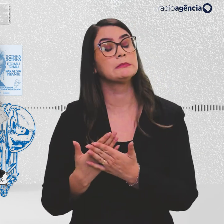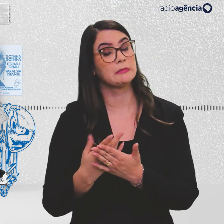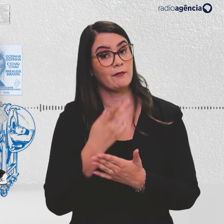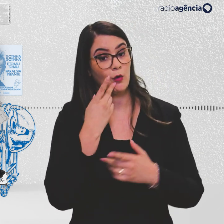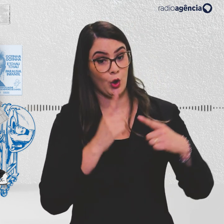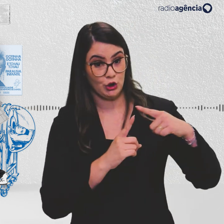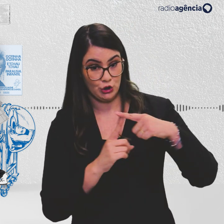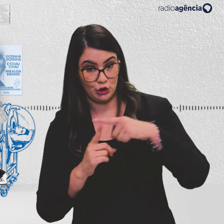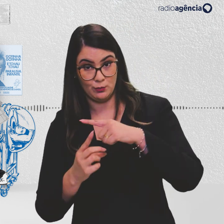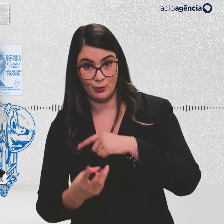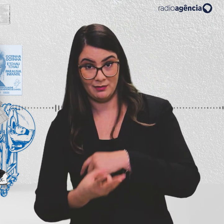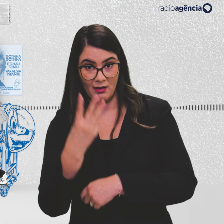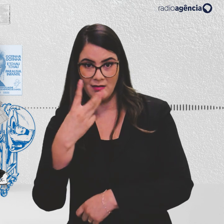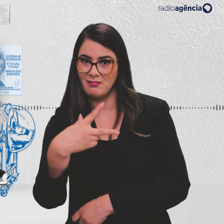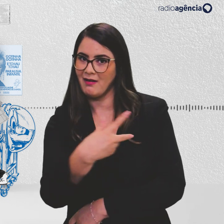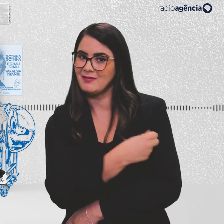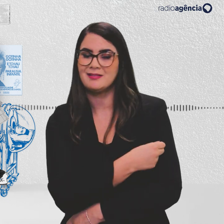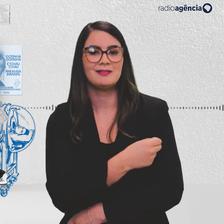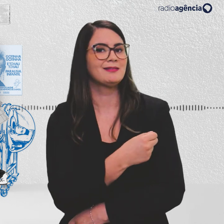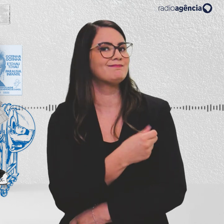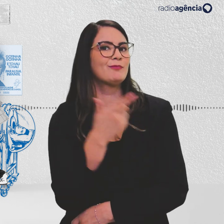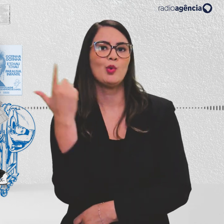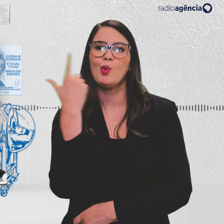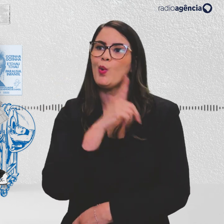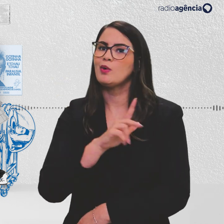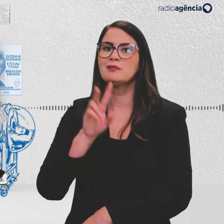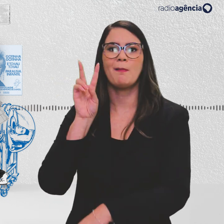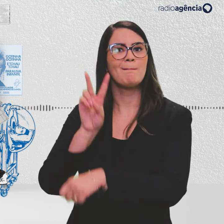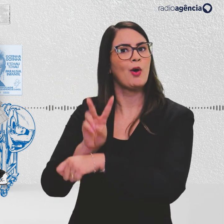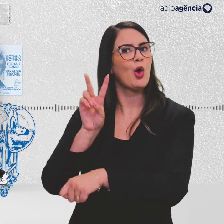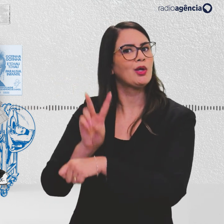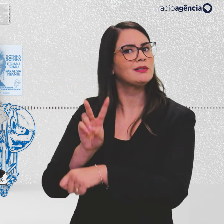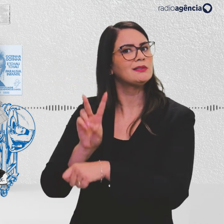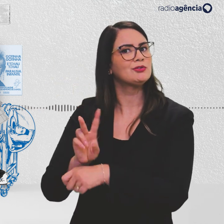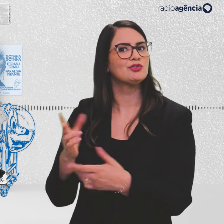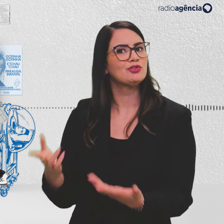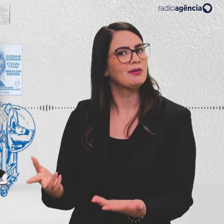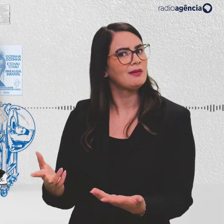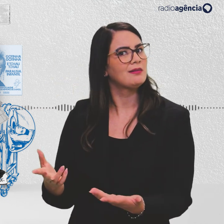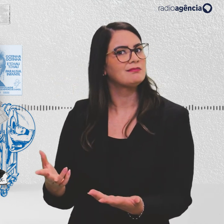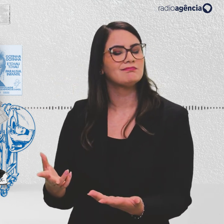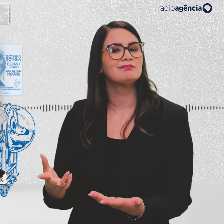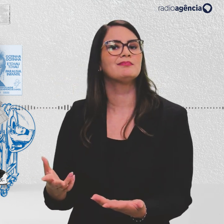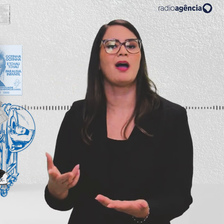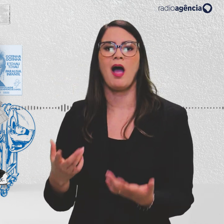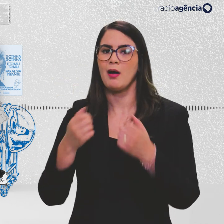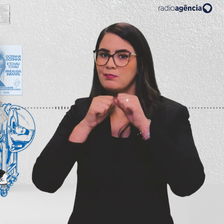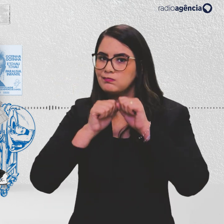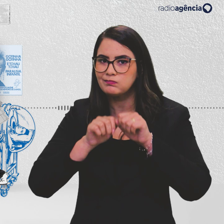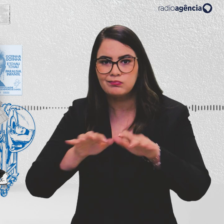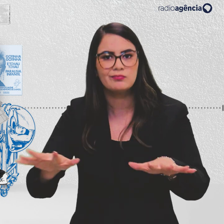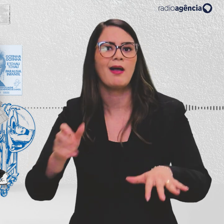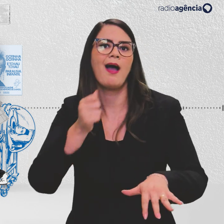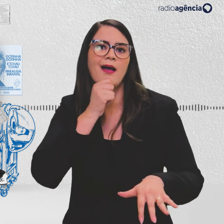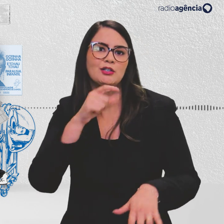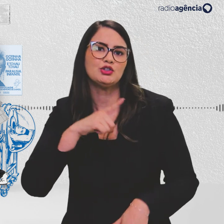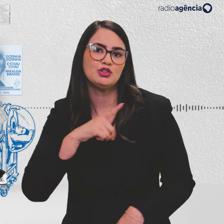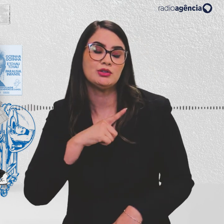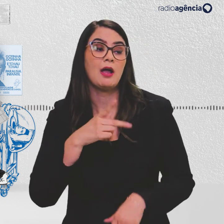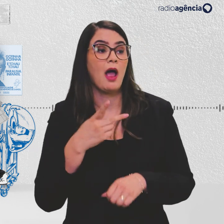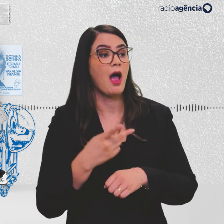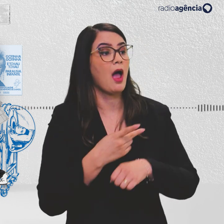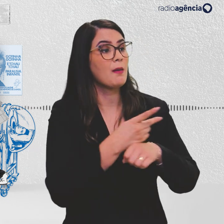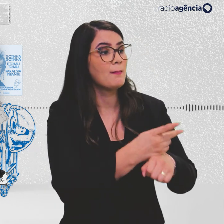3 da vacina não estava protegendo suficientemente, estava causando esses surtos. Procurou, então, os